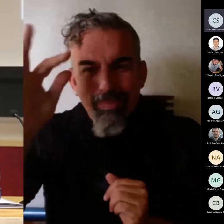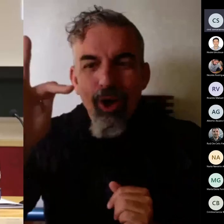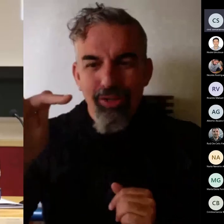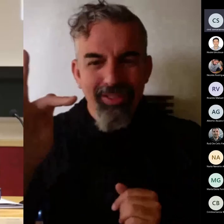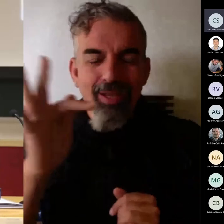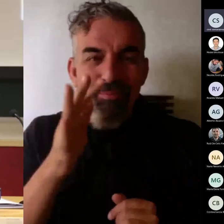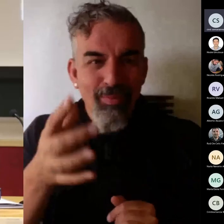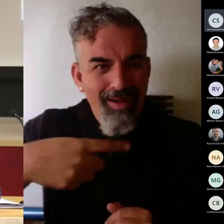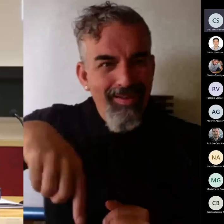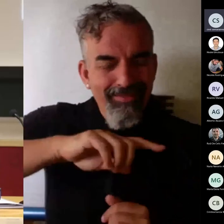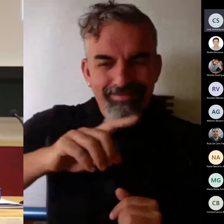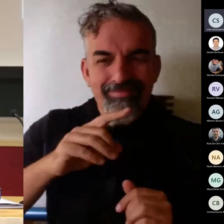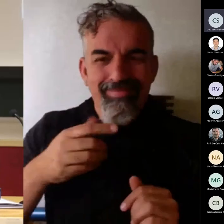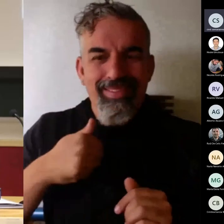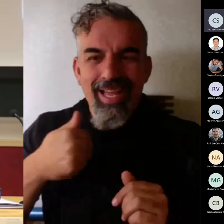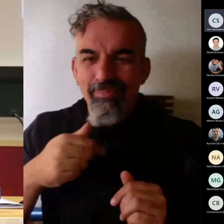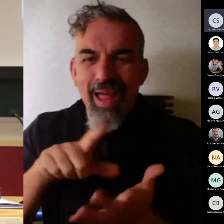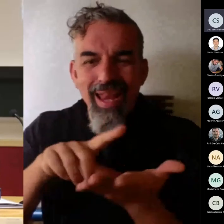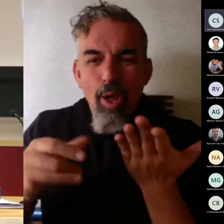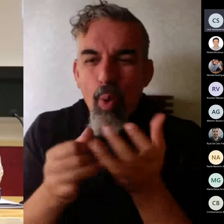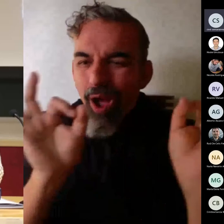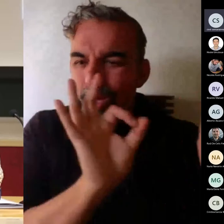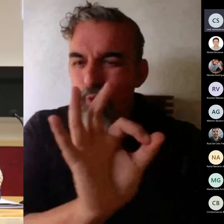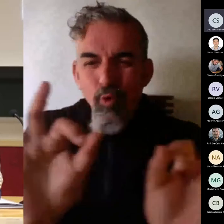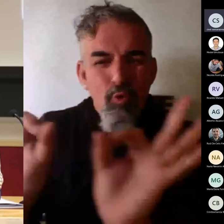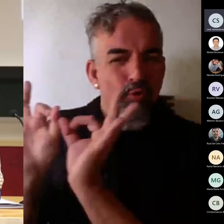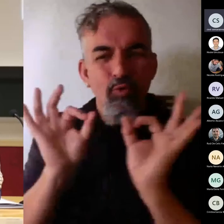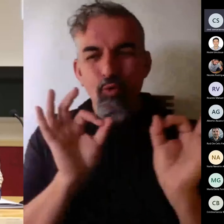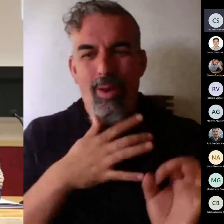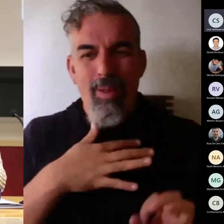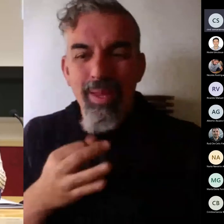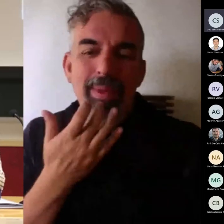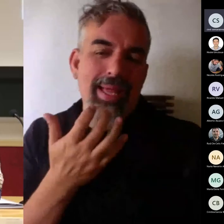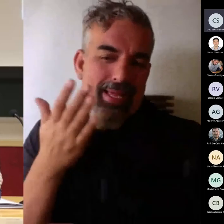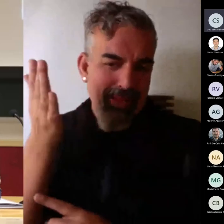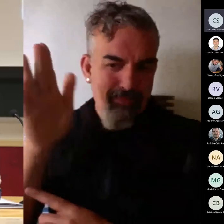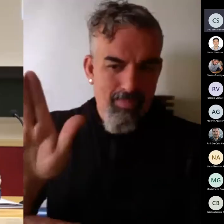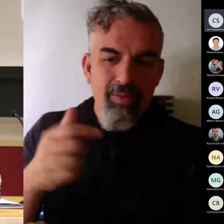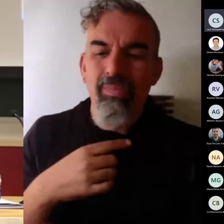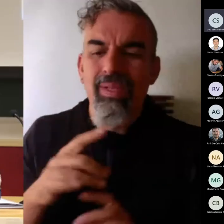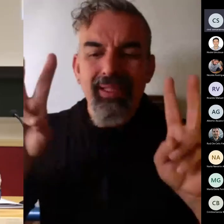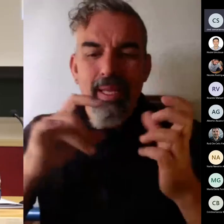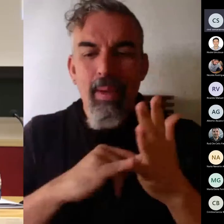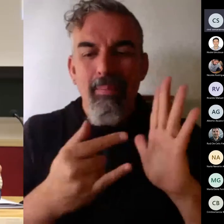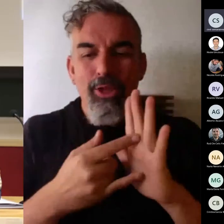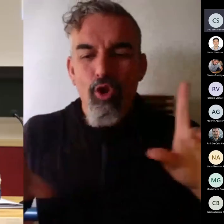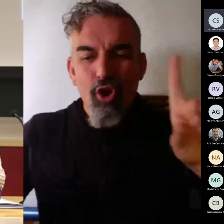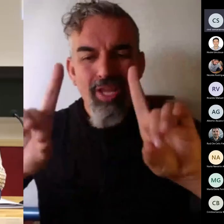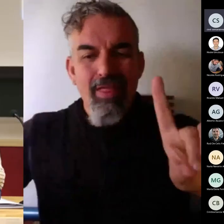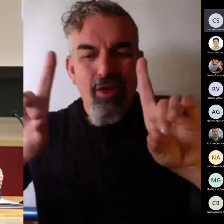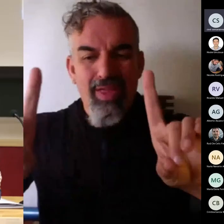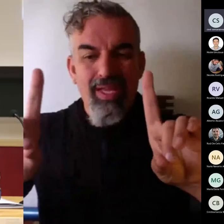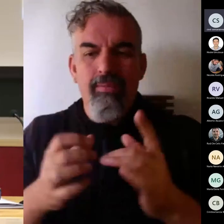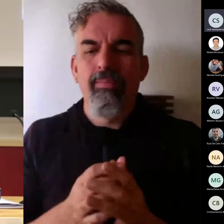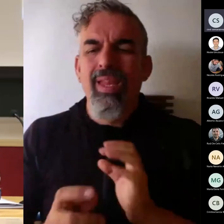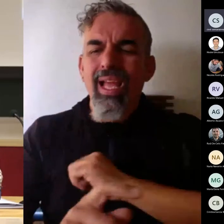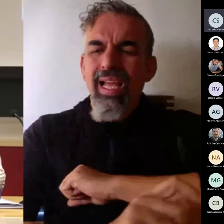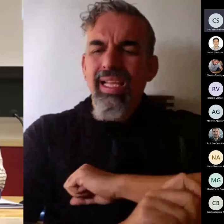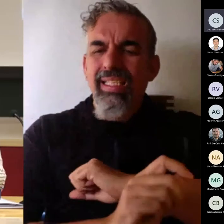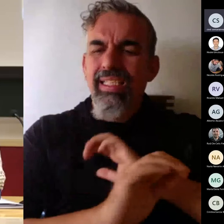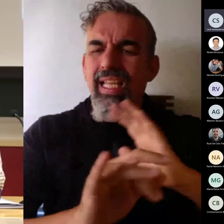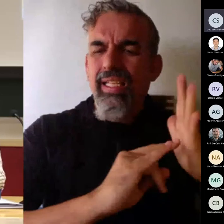podemos empezar a hablar el mismo lenguaje os pongo un ejemplo con las metodologías docentes es lo mismo una estrategia